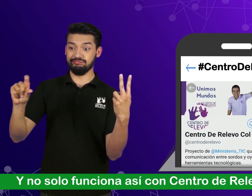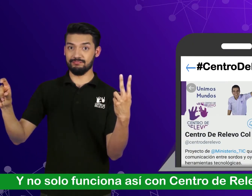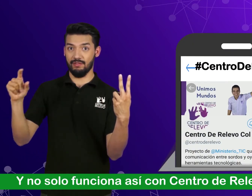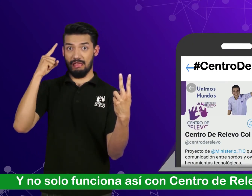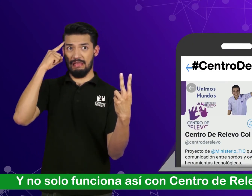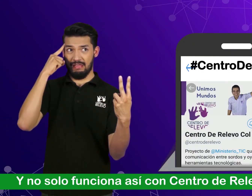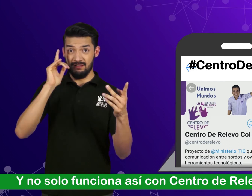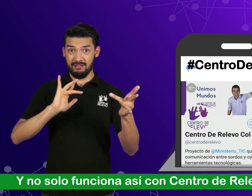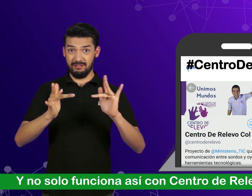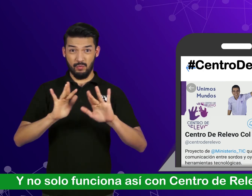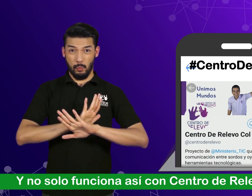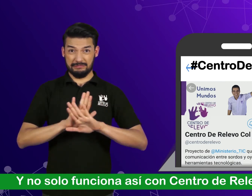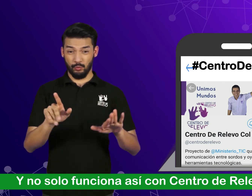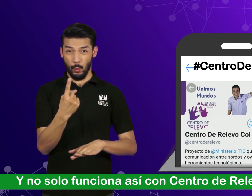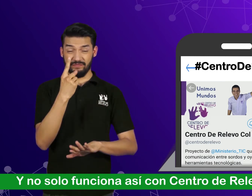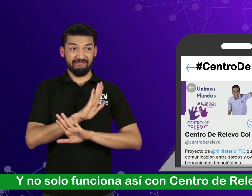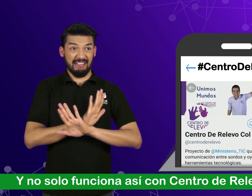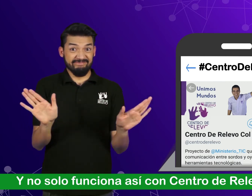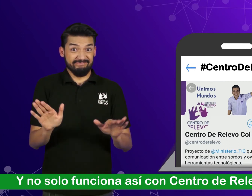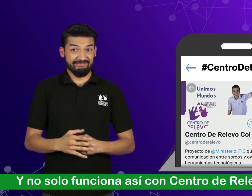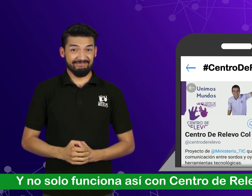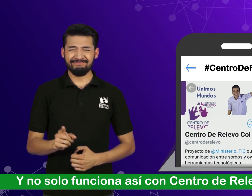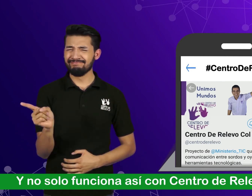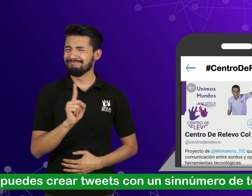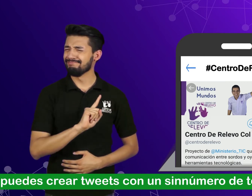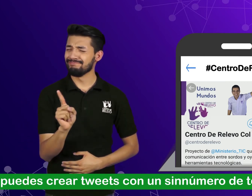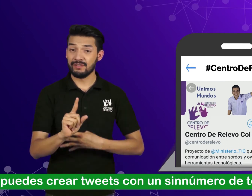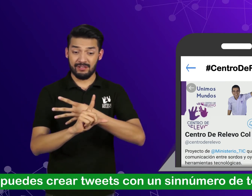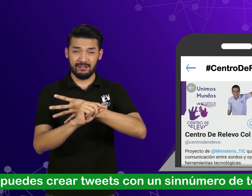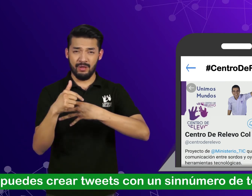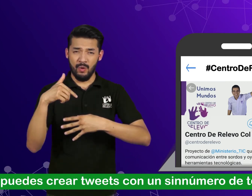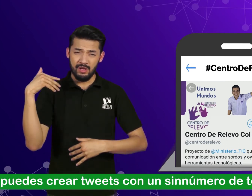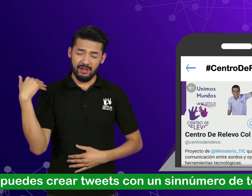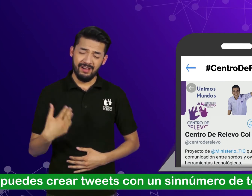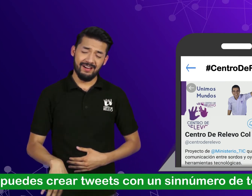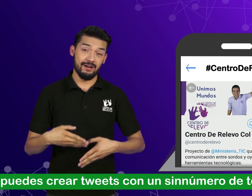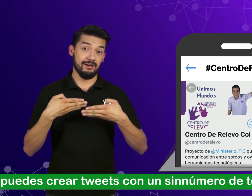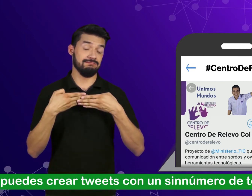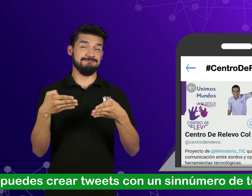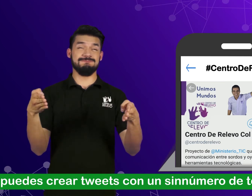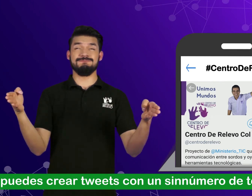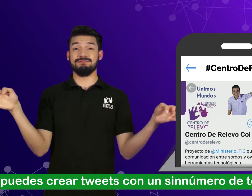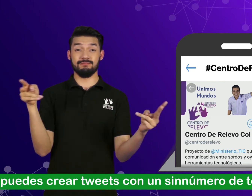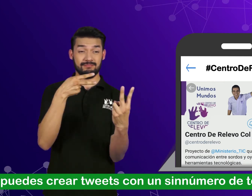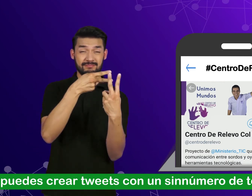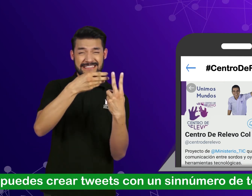Y no solo funciona así con centro de relevo. Puedes crear tweets con un sinnúmero de temas.